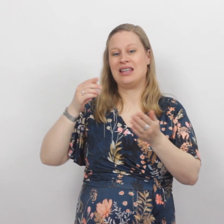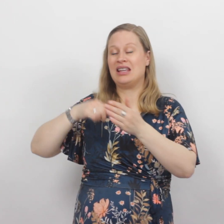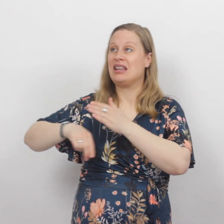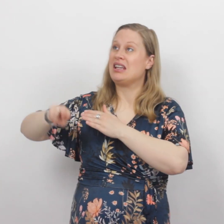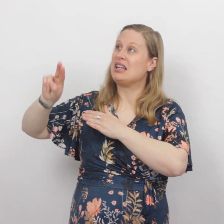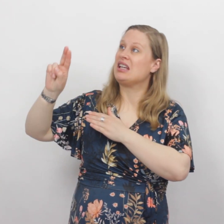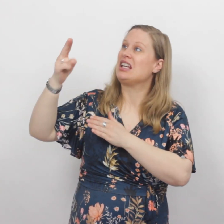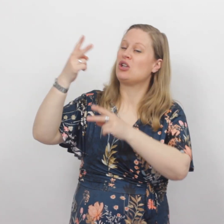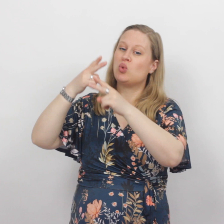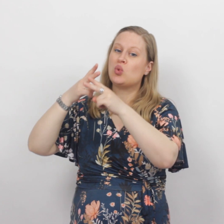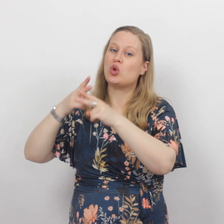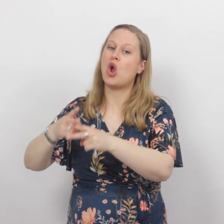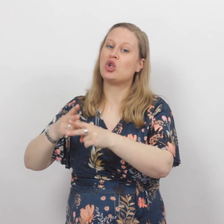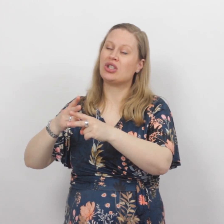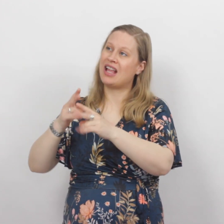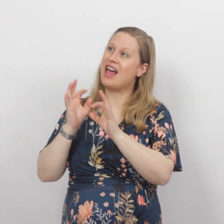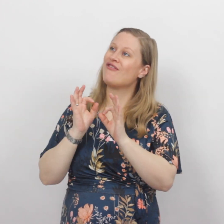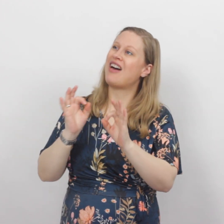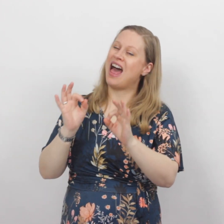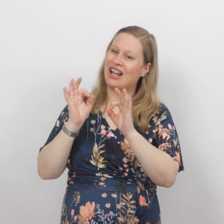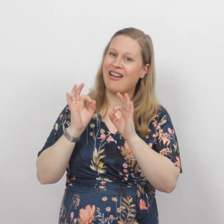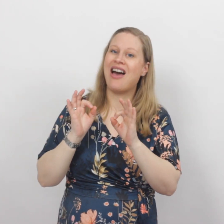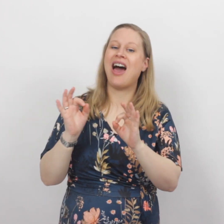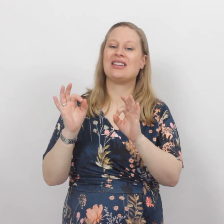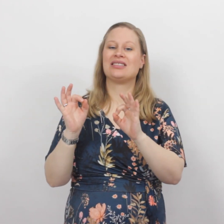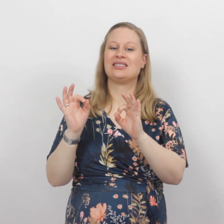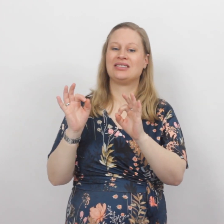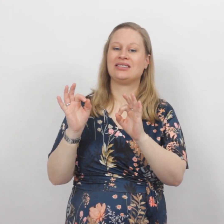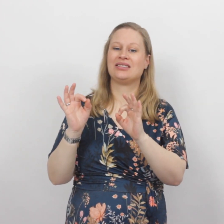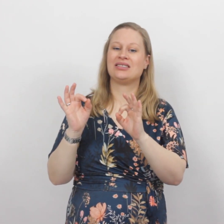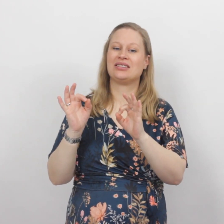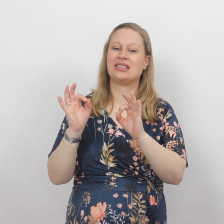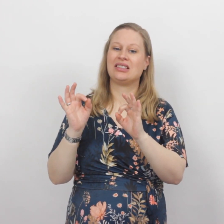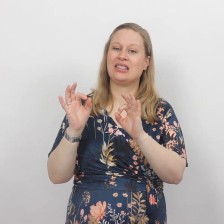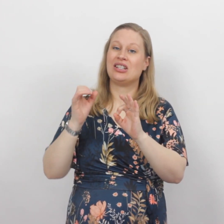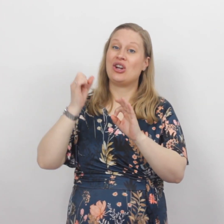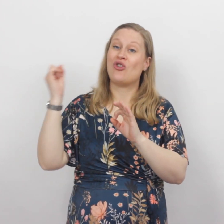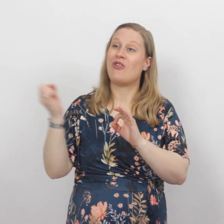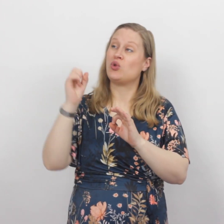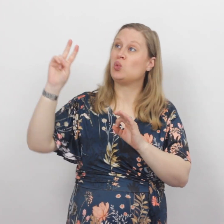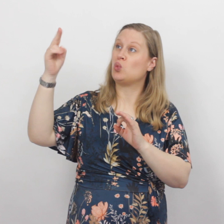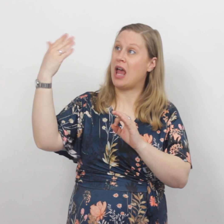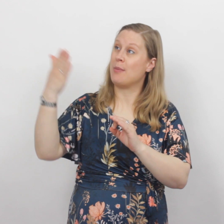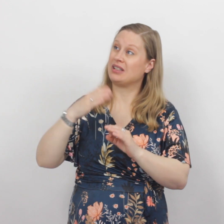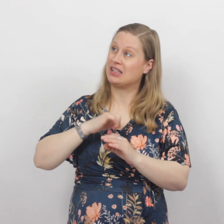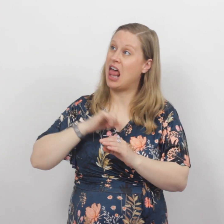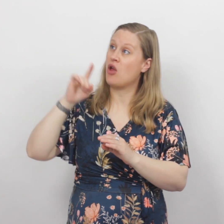In uw rust en veiligheid Want u hebt zelf